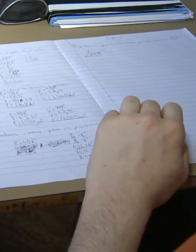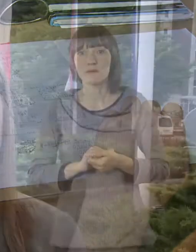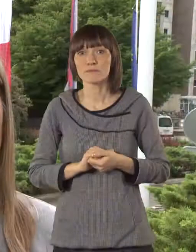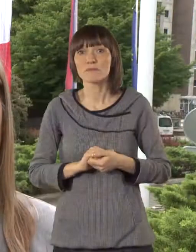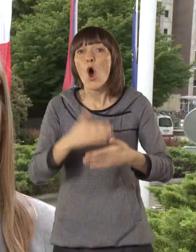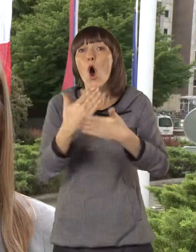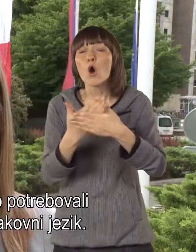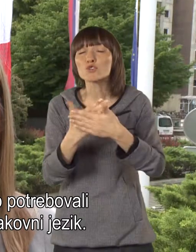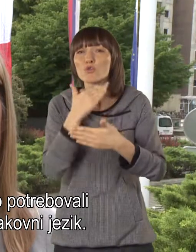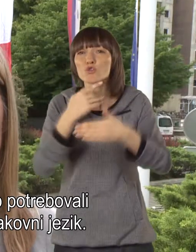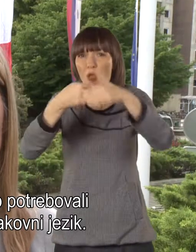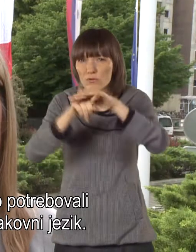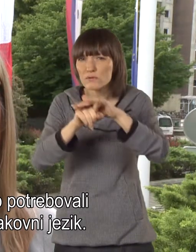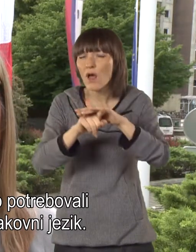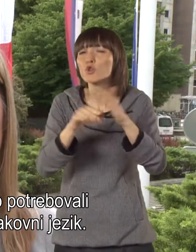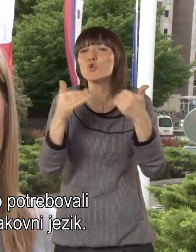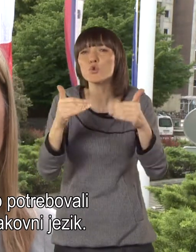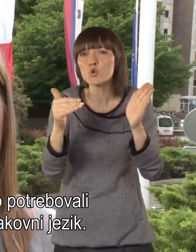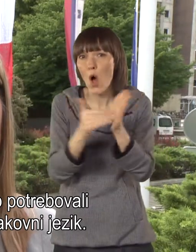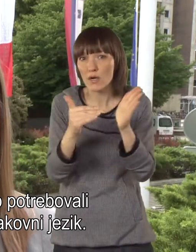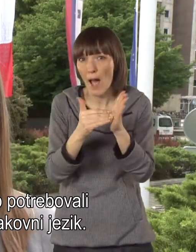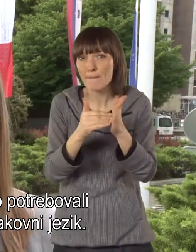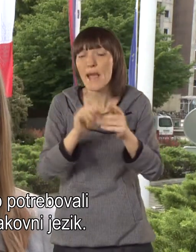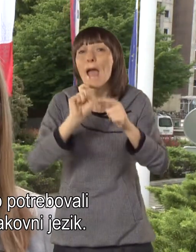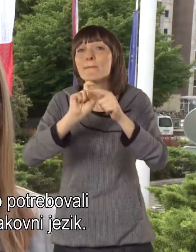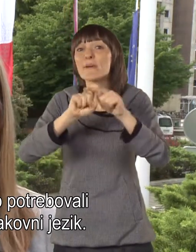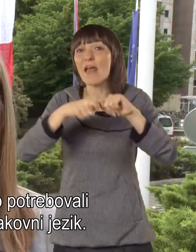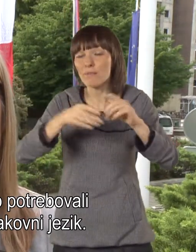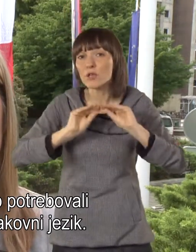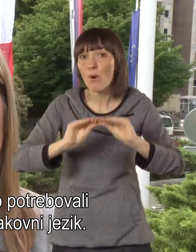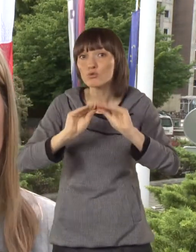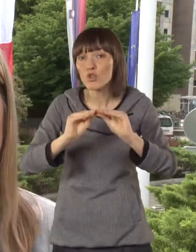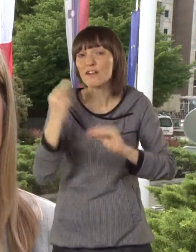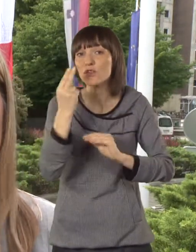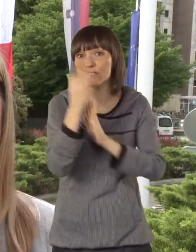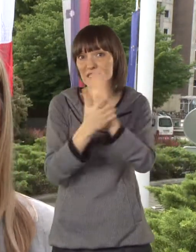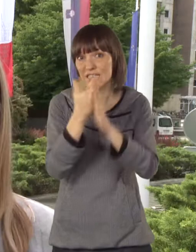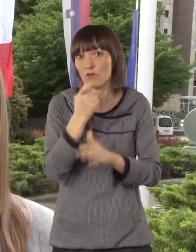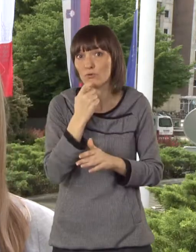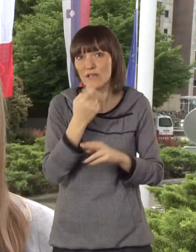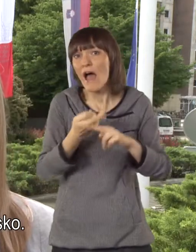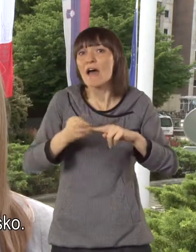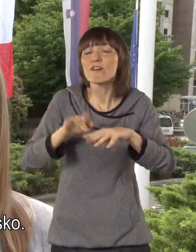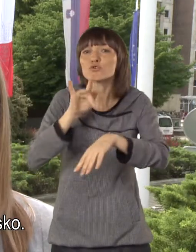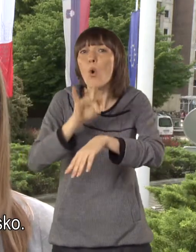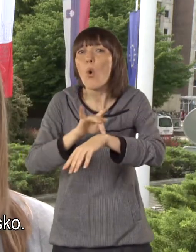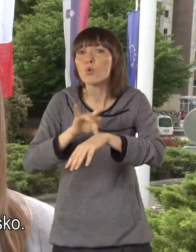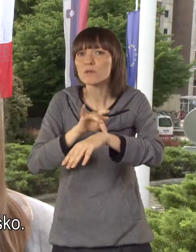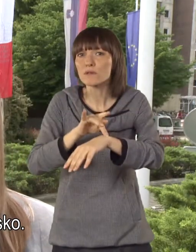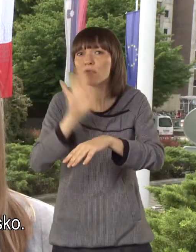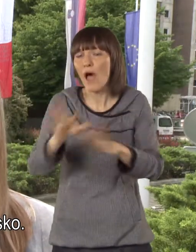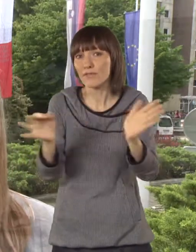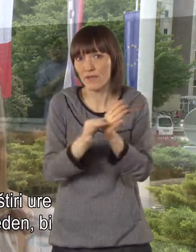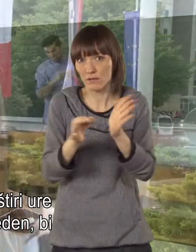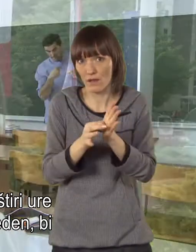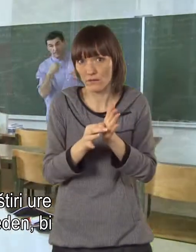V osnovni šoli bi nujno potrebovali predmet, slovenski znakovni jezik, več ur tedansko.